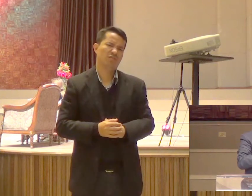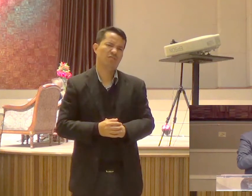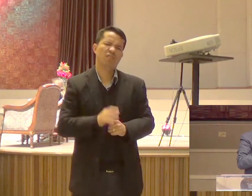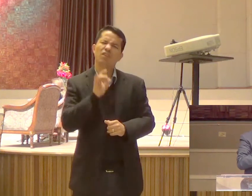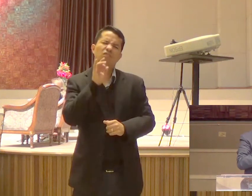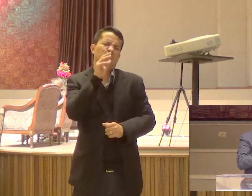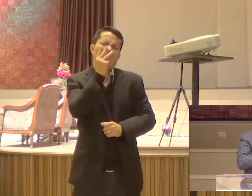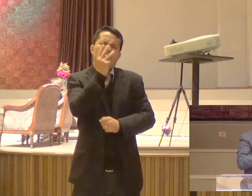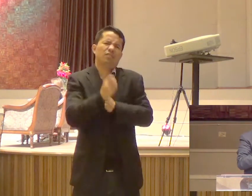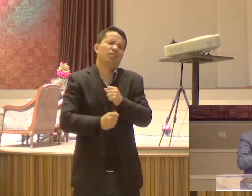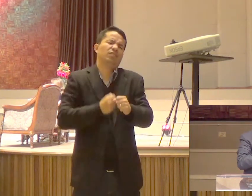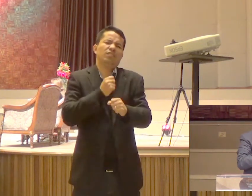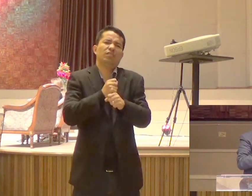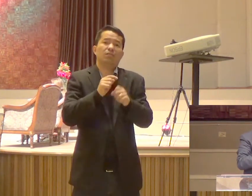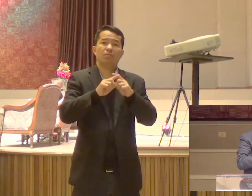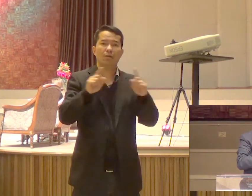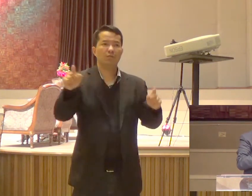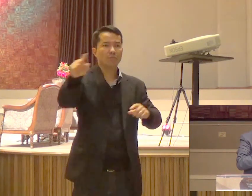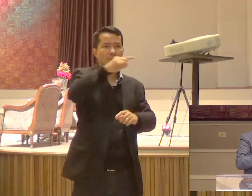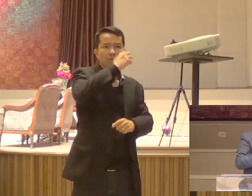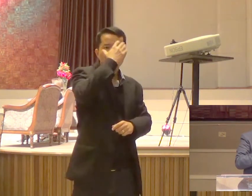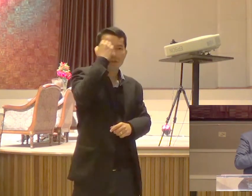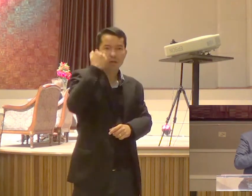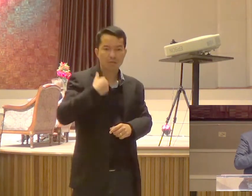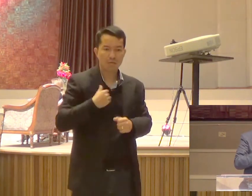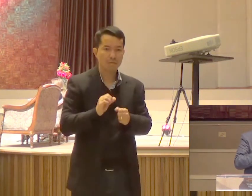Mas não esqueçam Que eu fiz É isso que Paulo está falando